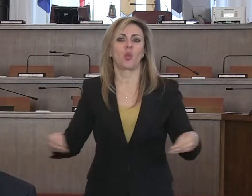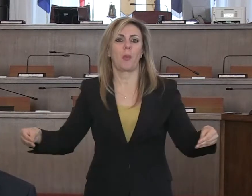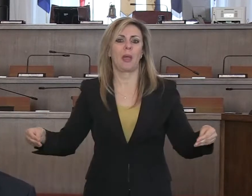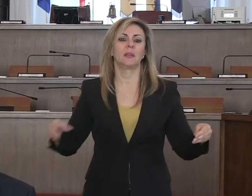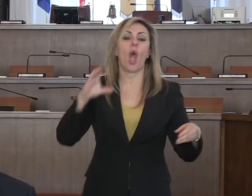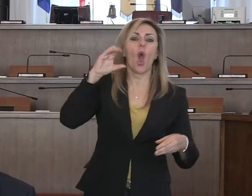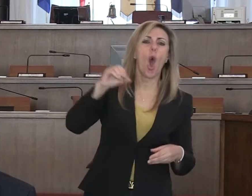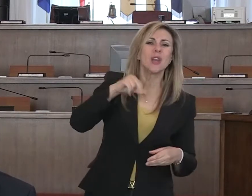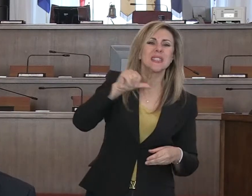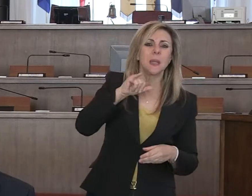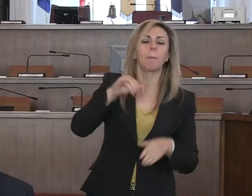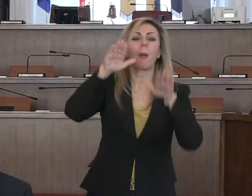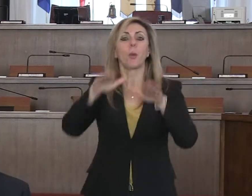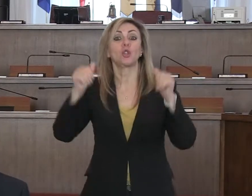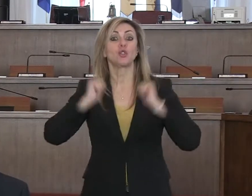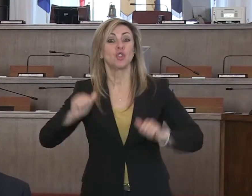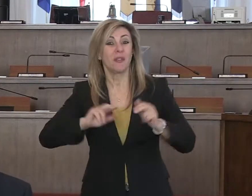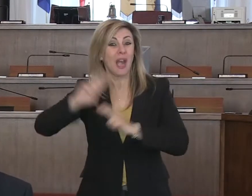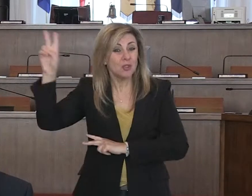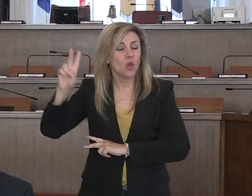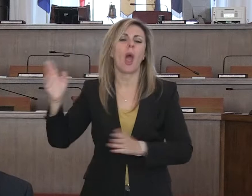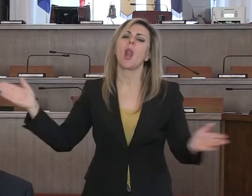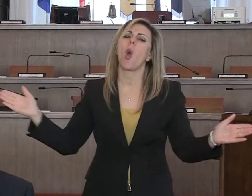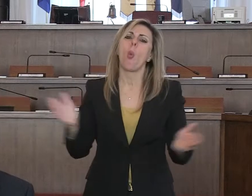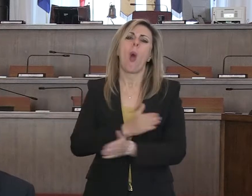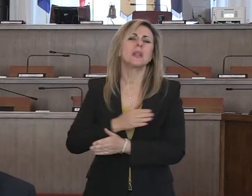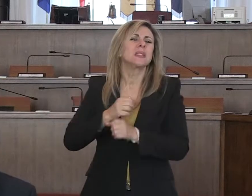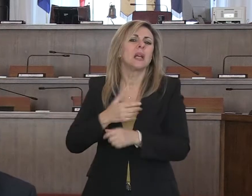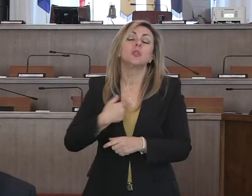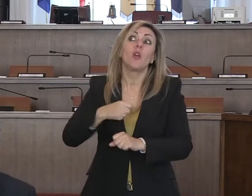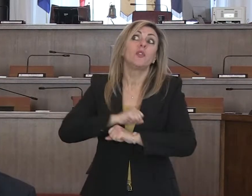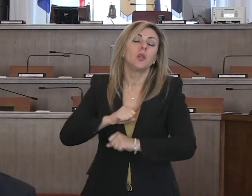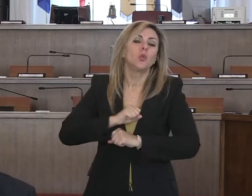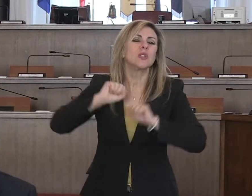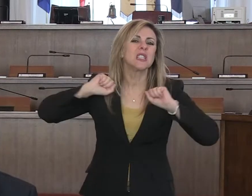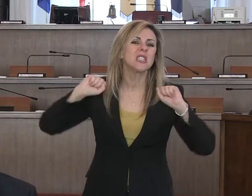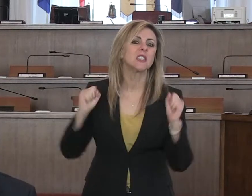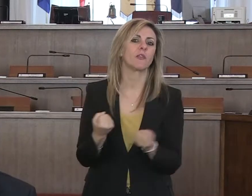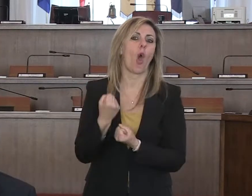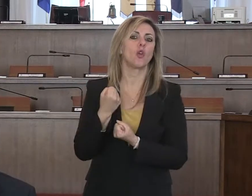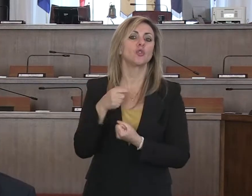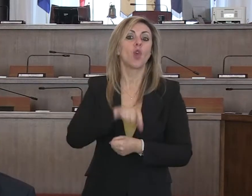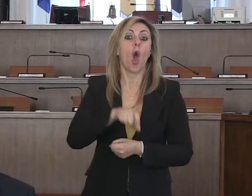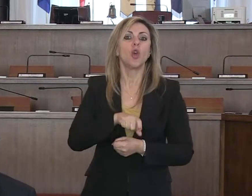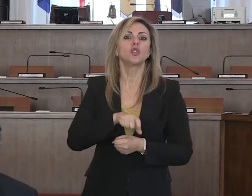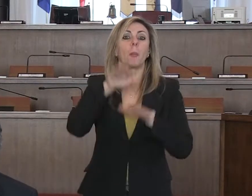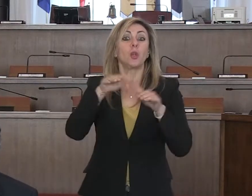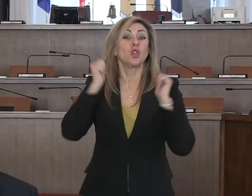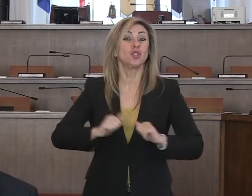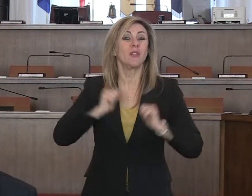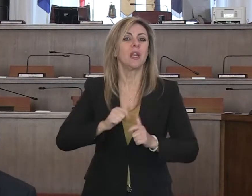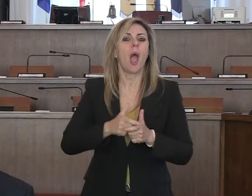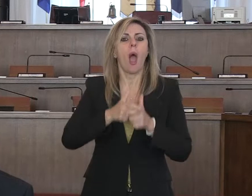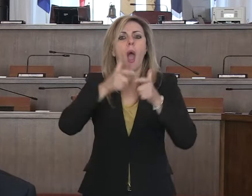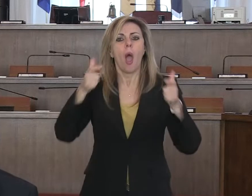Consip, alla Protezione Civile Nazionale che sta facendo il massimo dello sforzo, oggi è la struttura implementata